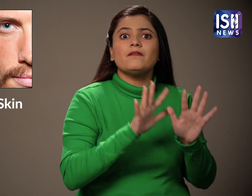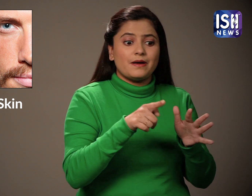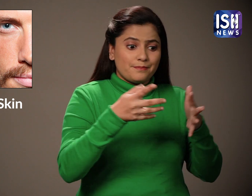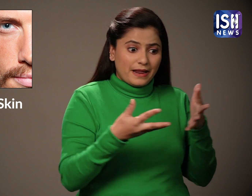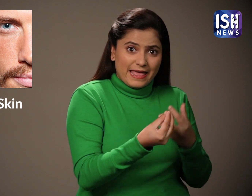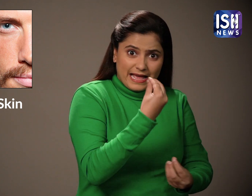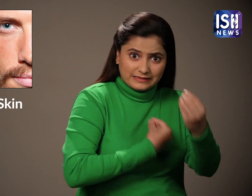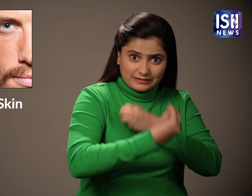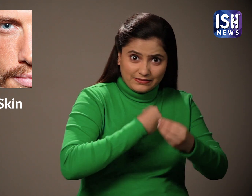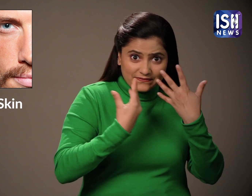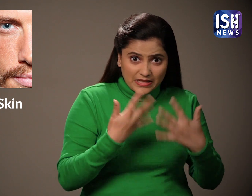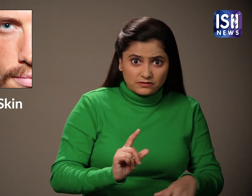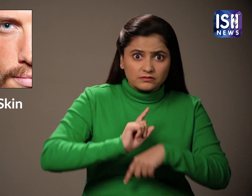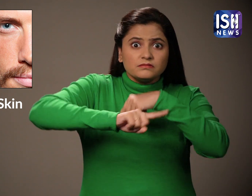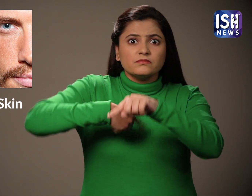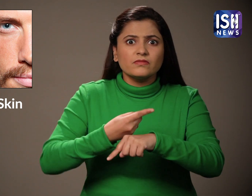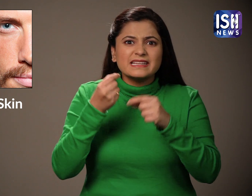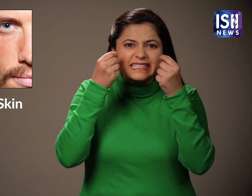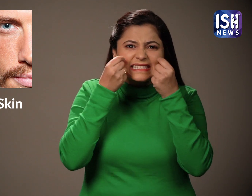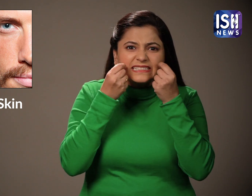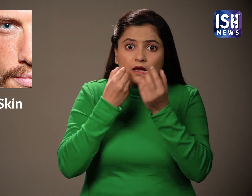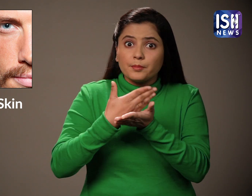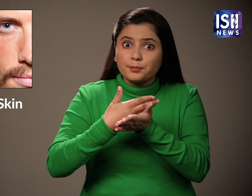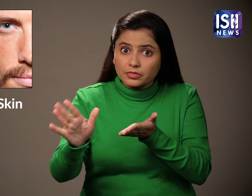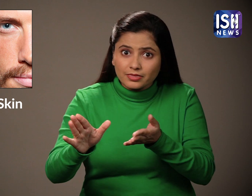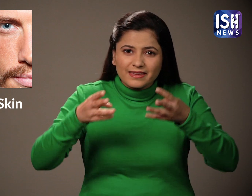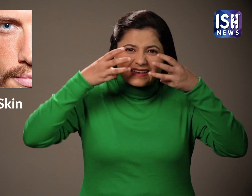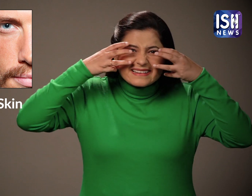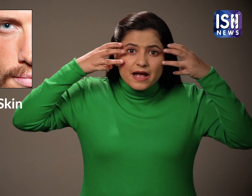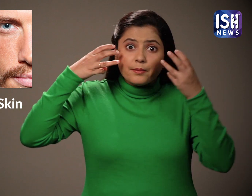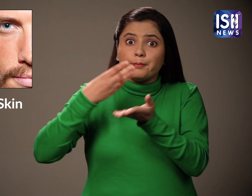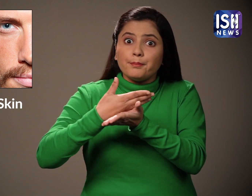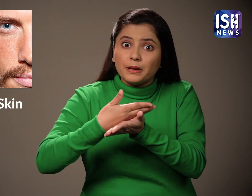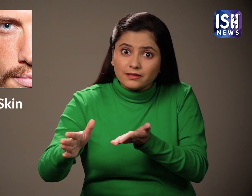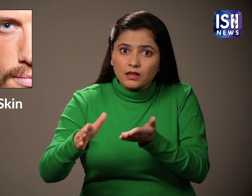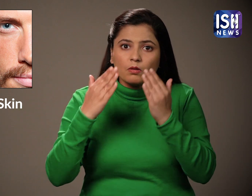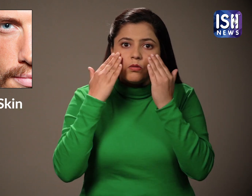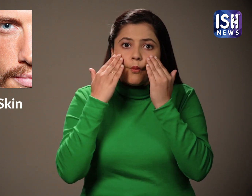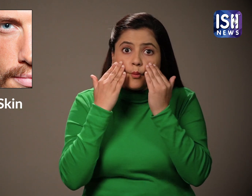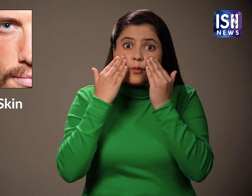इसे खाने से दाग धब्बे, जूरियां, लटकती तवचा,